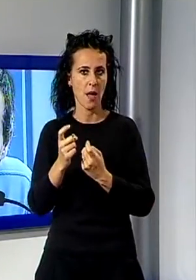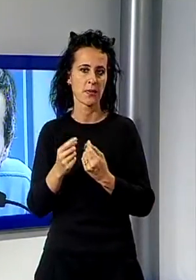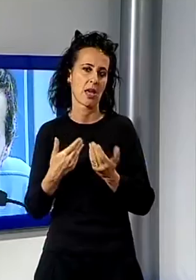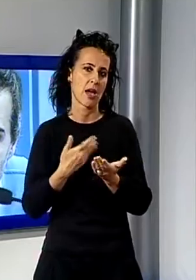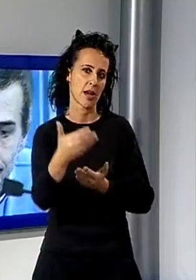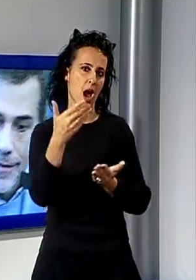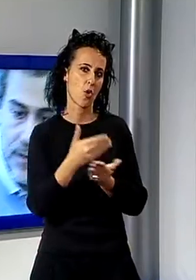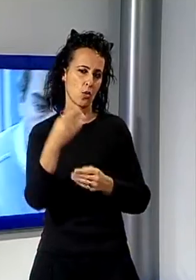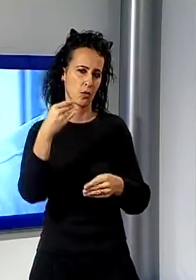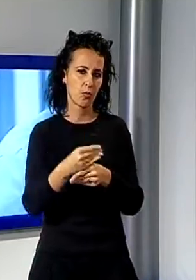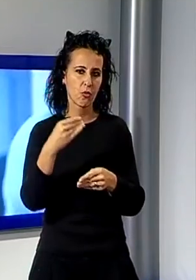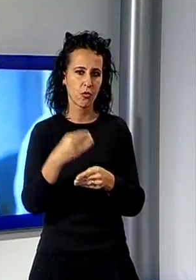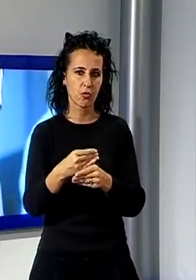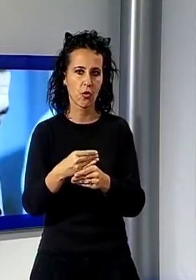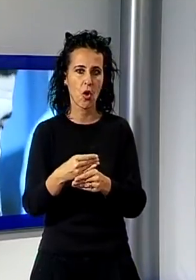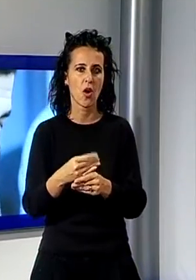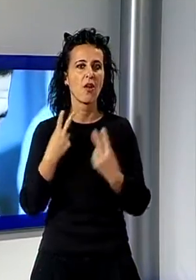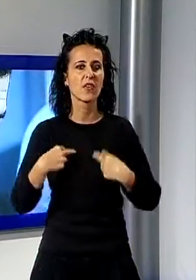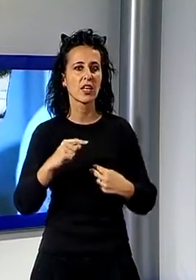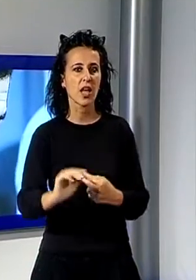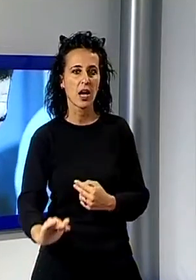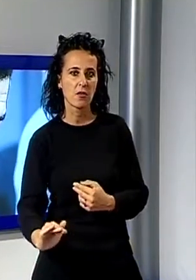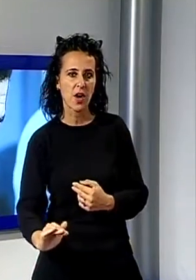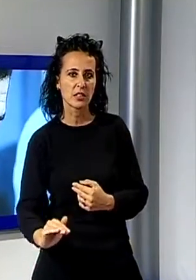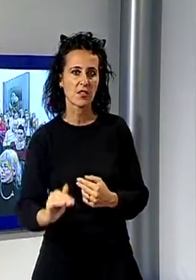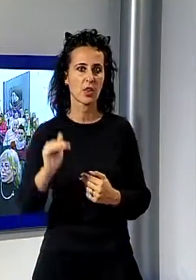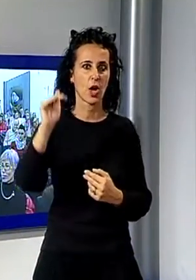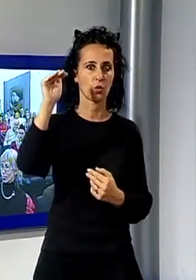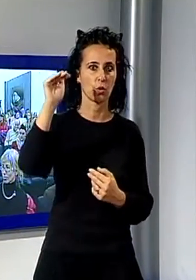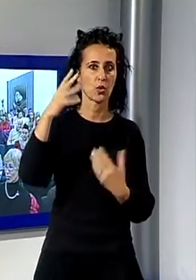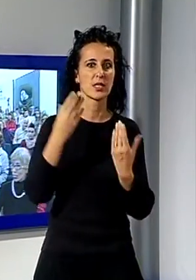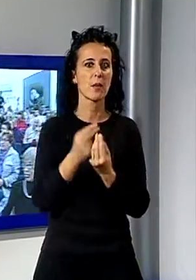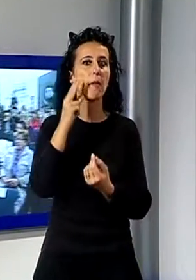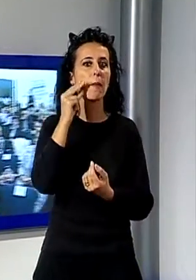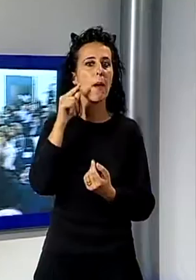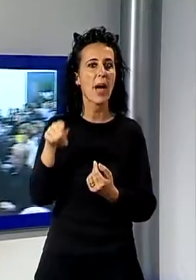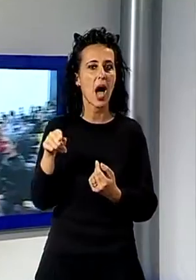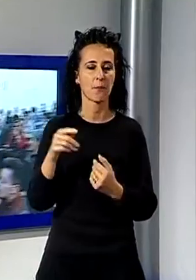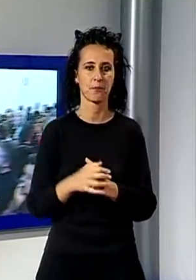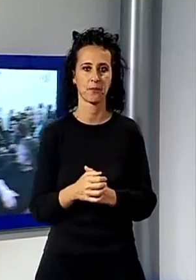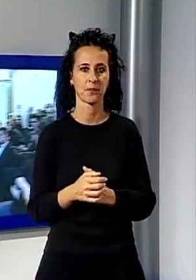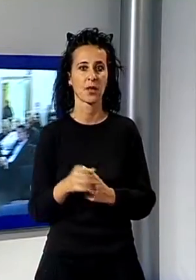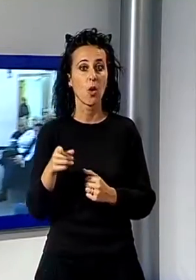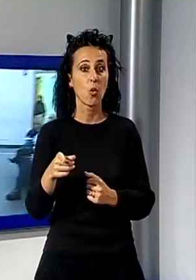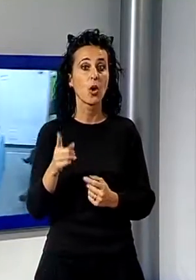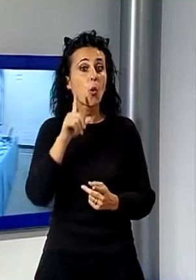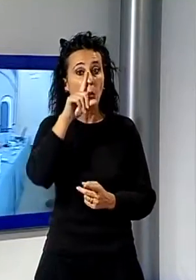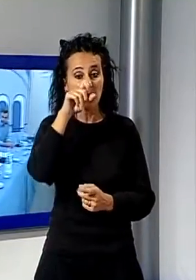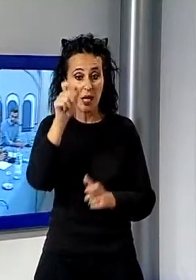racconti inediti della sua infanzia accanto al padre Vittorio. Gasman ha risposto davvero mattatore alle curiosità del pubblico sulla sua